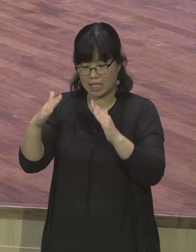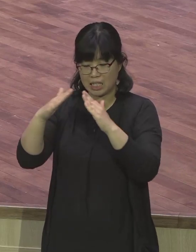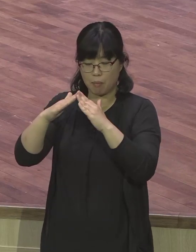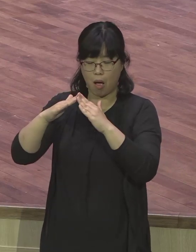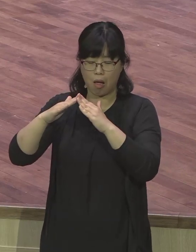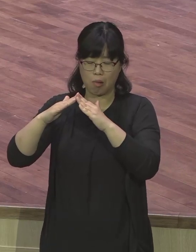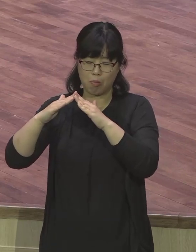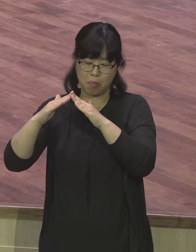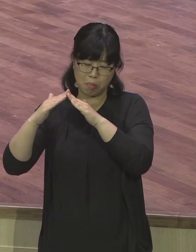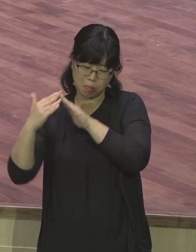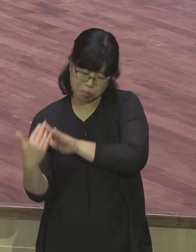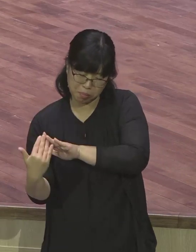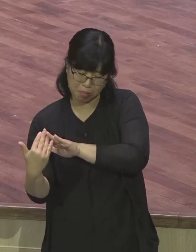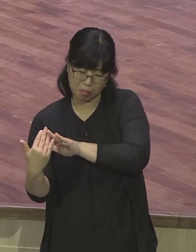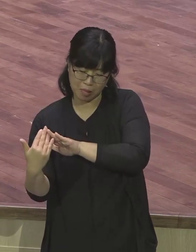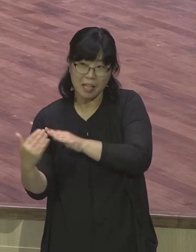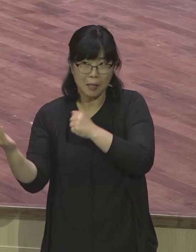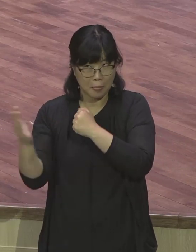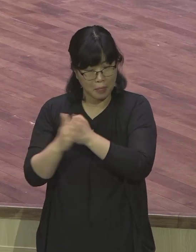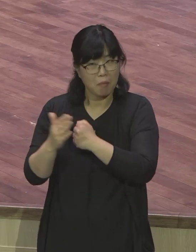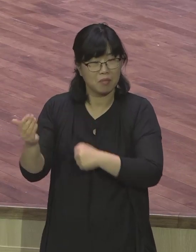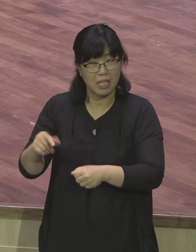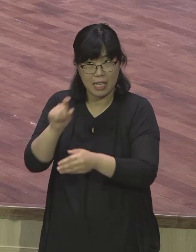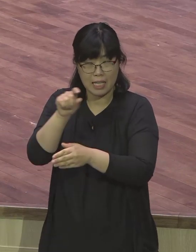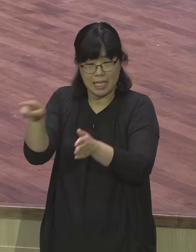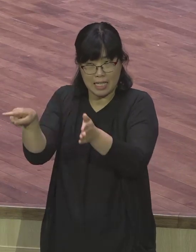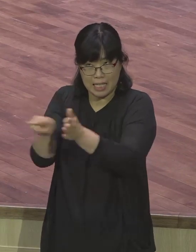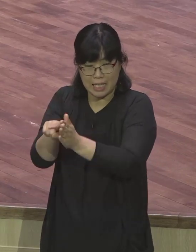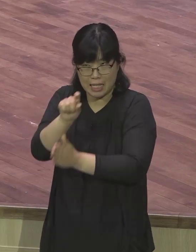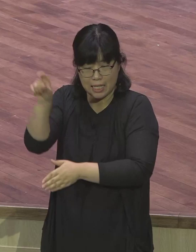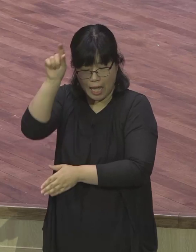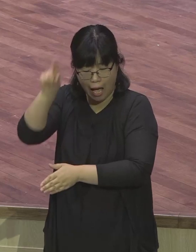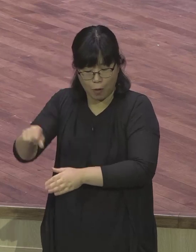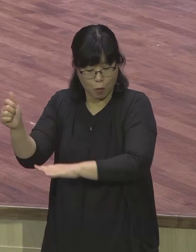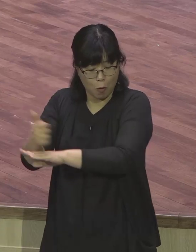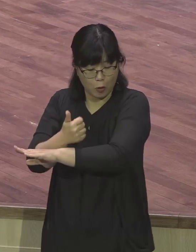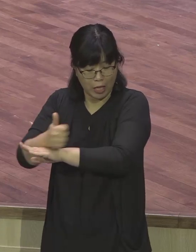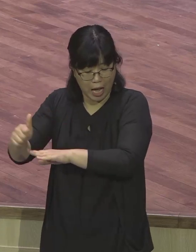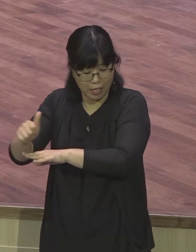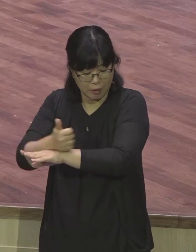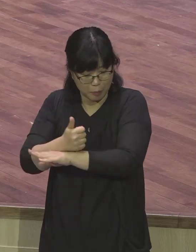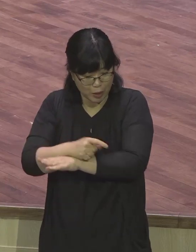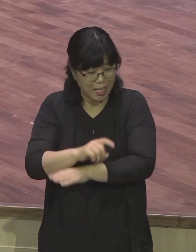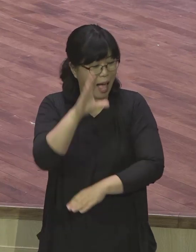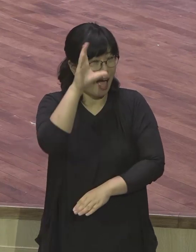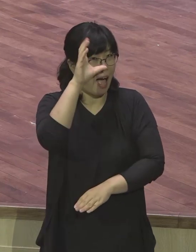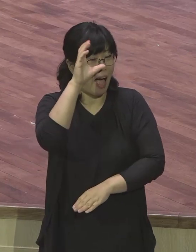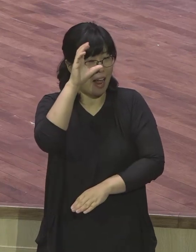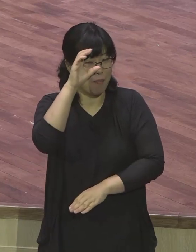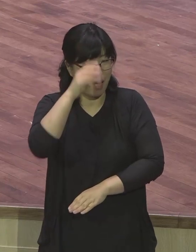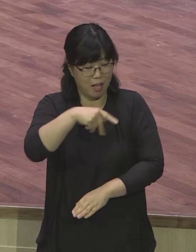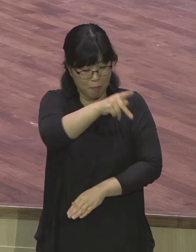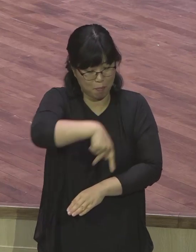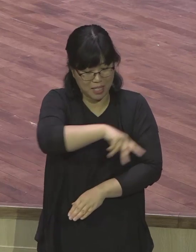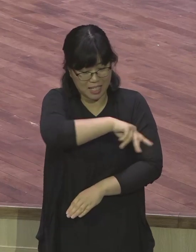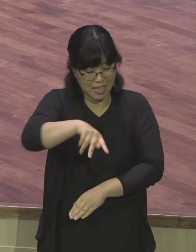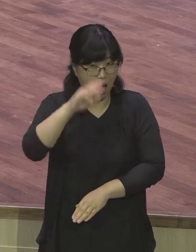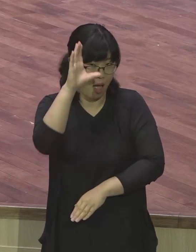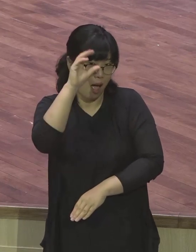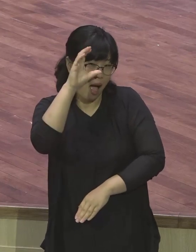가게에서 오토바이 배달을 하게 되었습니다 그렇게 배달하던 어느 날 밤 11시에 마지막 배달을